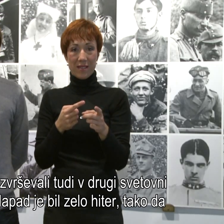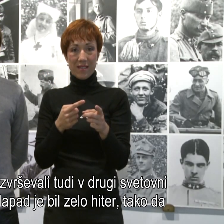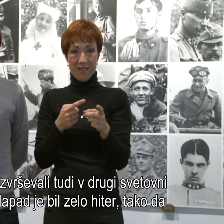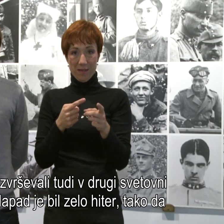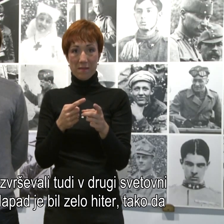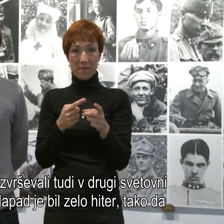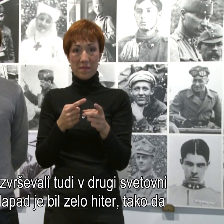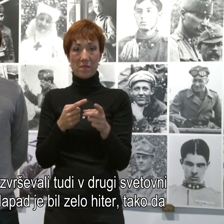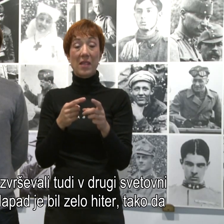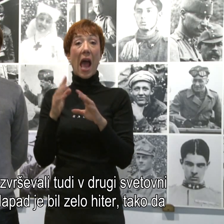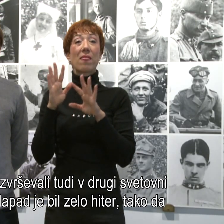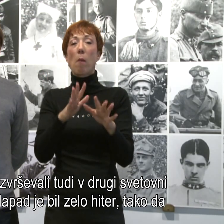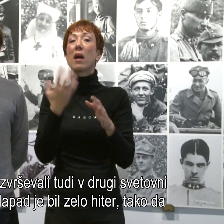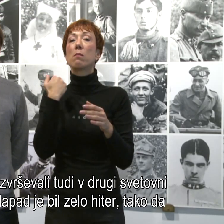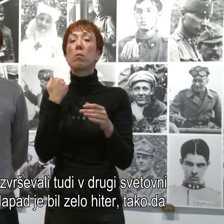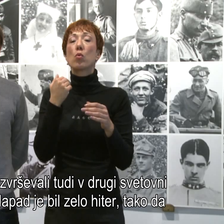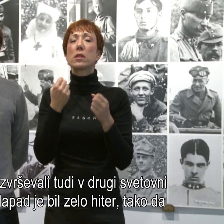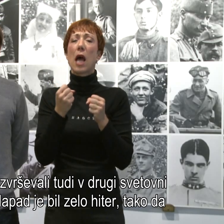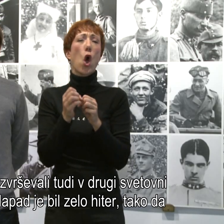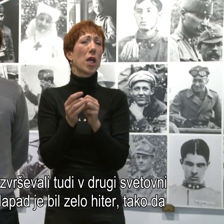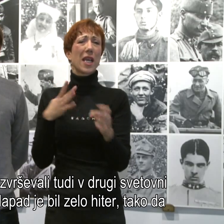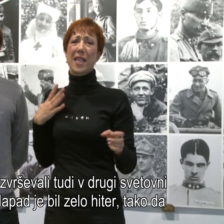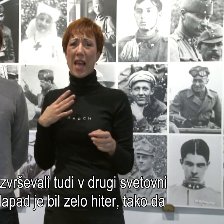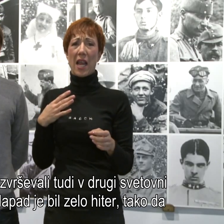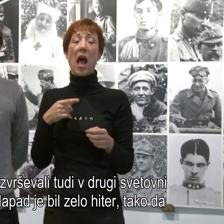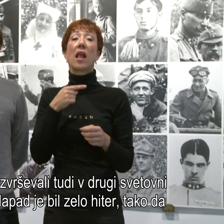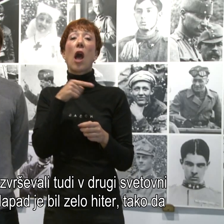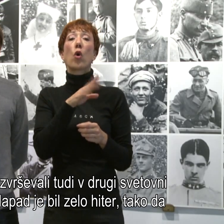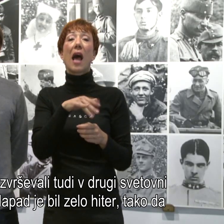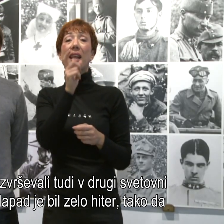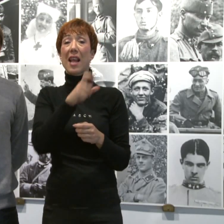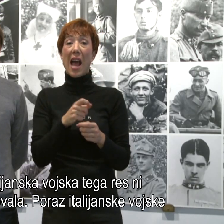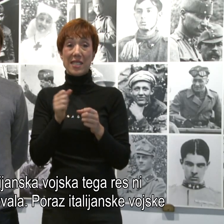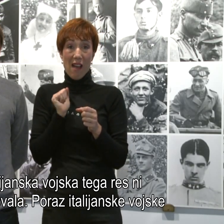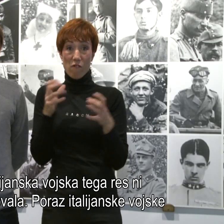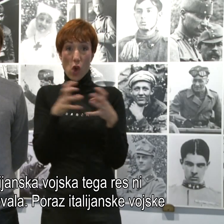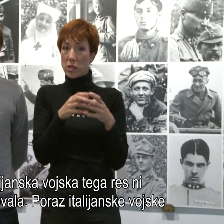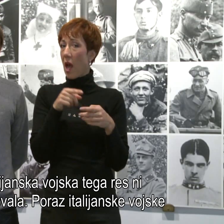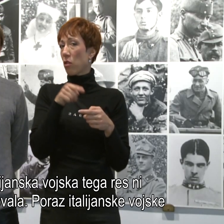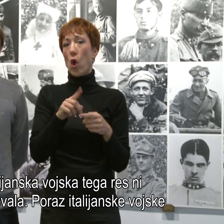napad je bil zelo hiter, tako da italijanska vojska tega enostavno ni pričakovala.